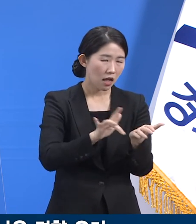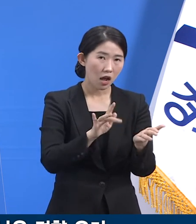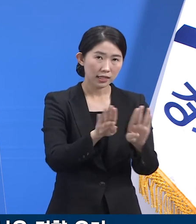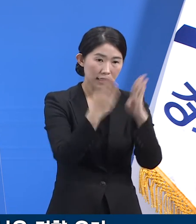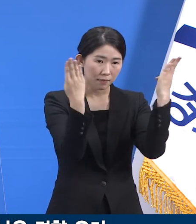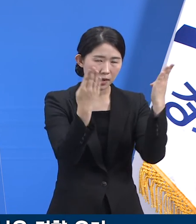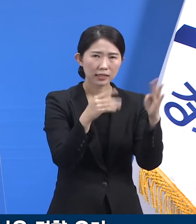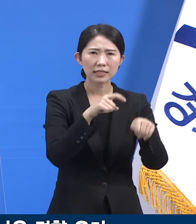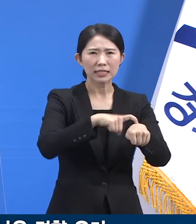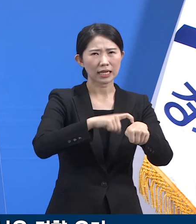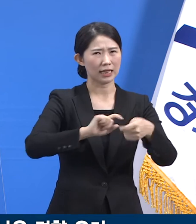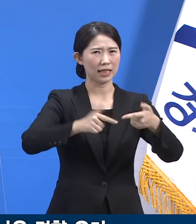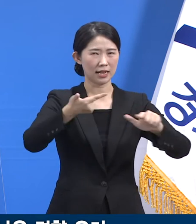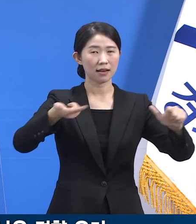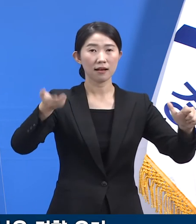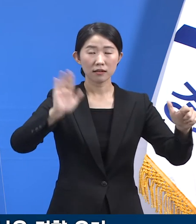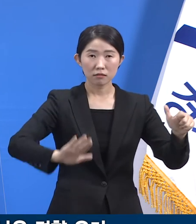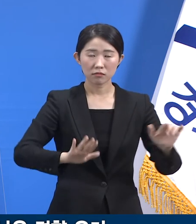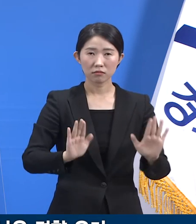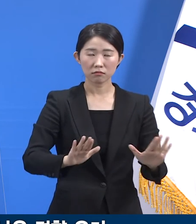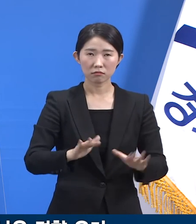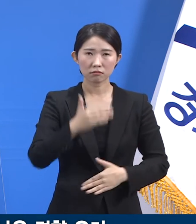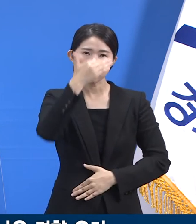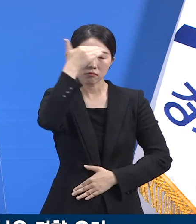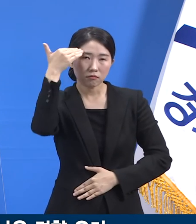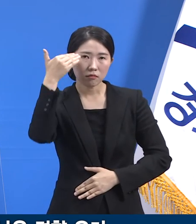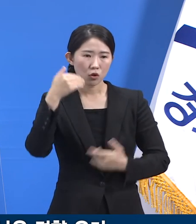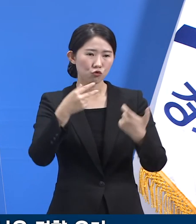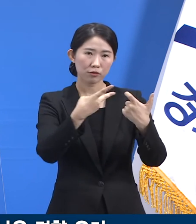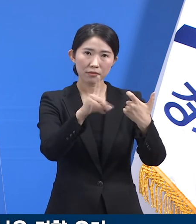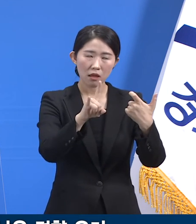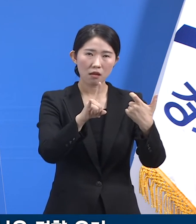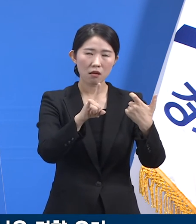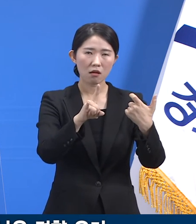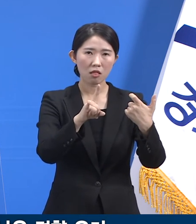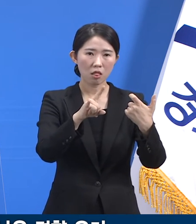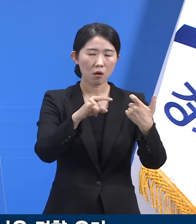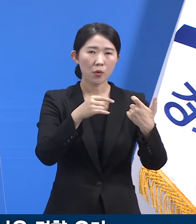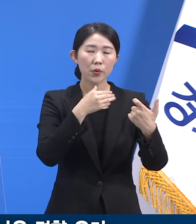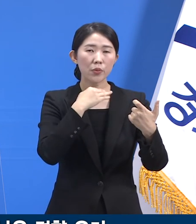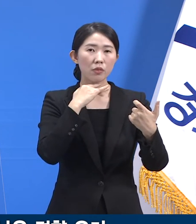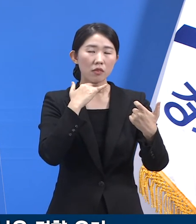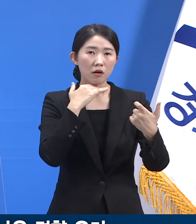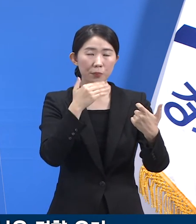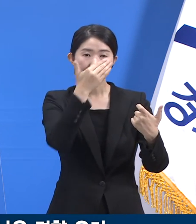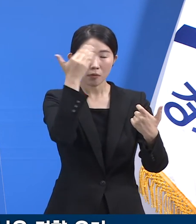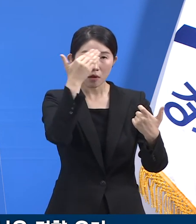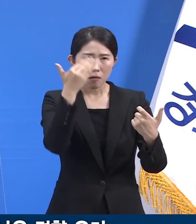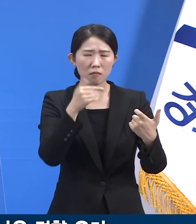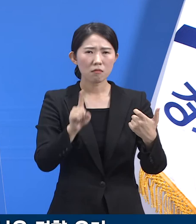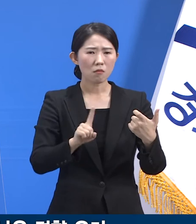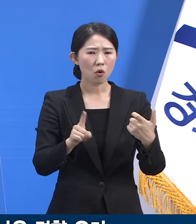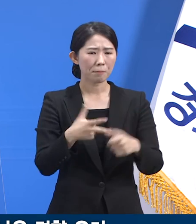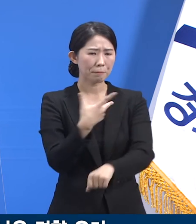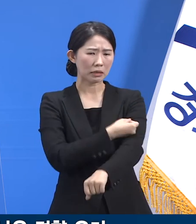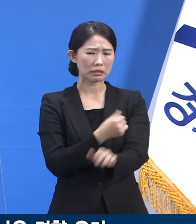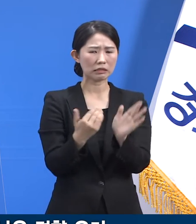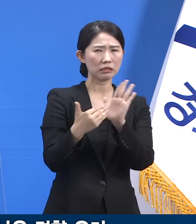작년층으로 내려갈수록 예방접종에 대한 수용성이 낮은 경향이 드러나는 것 같아